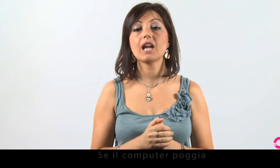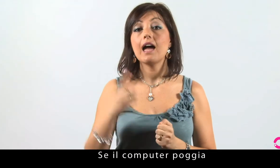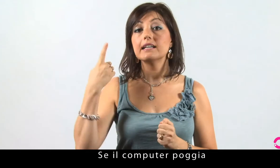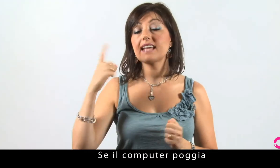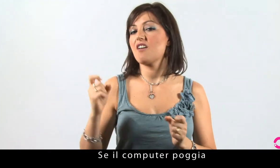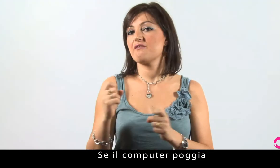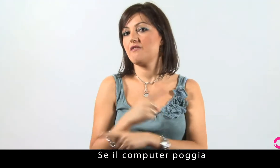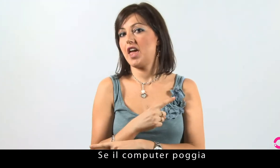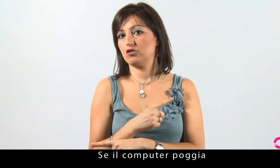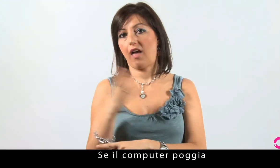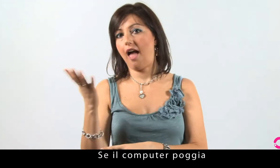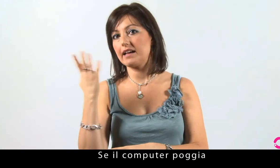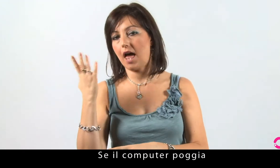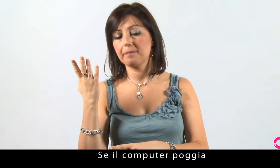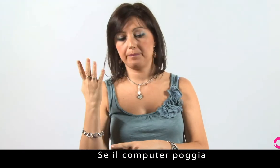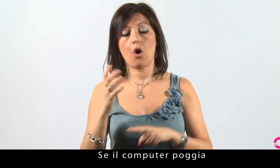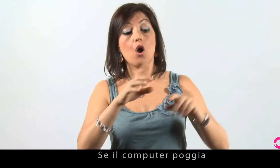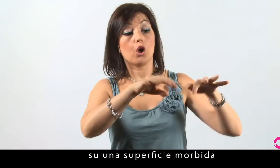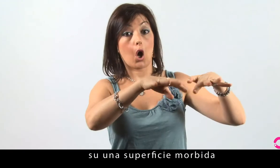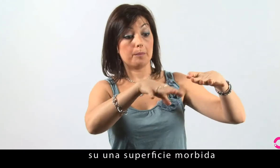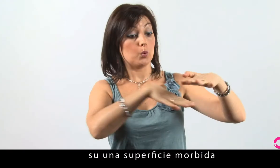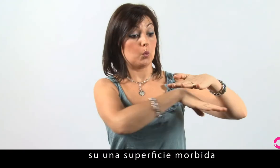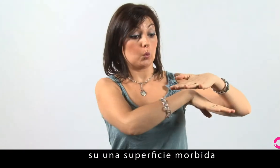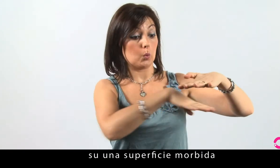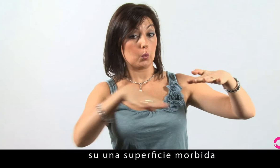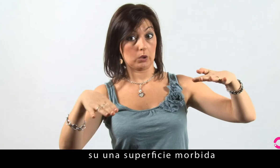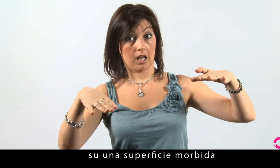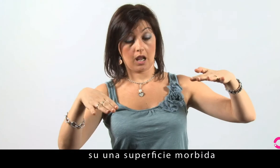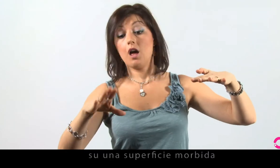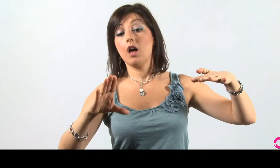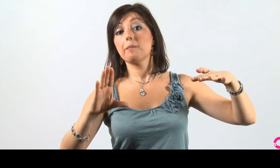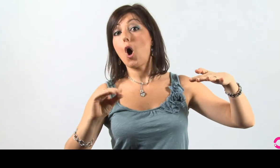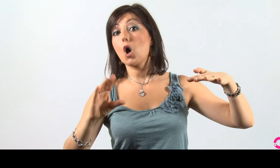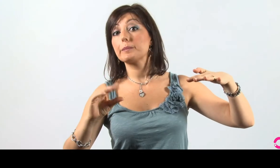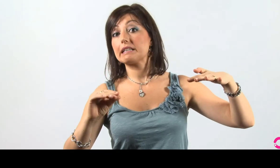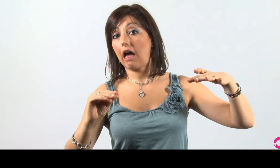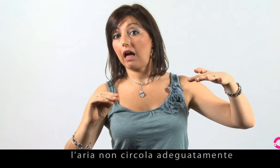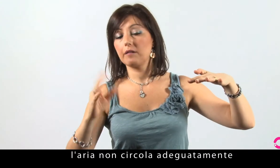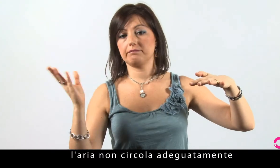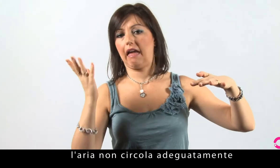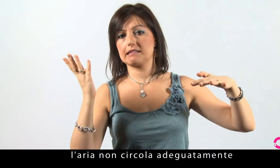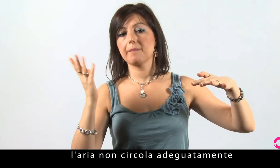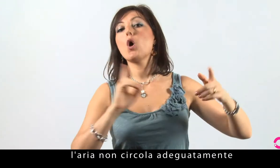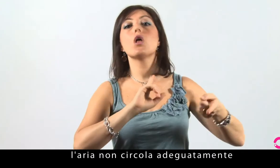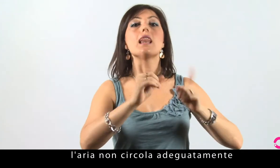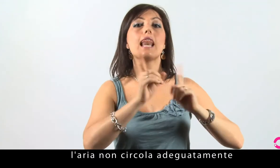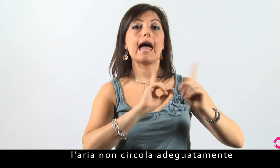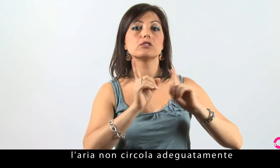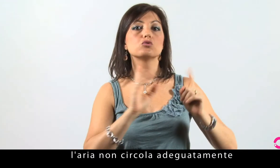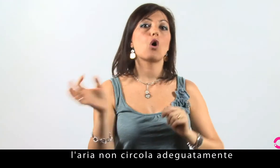Se il computer poggia su una superficie morbida, l'aria non circola adeguatamente.